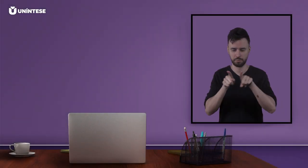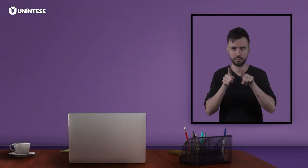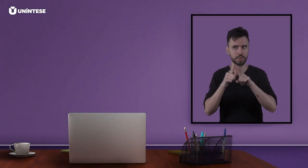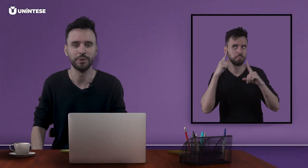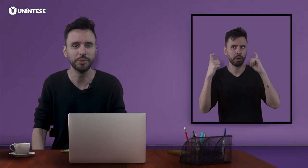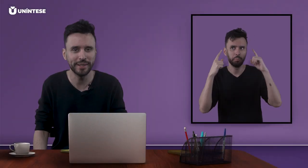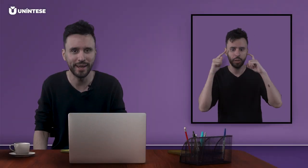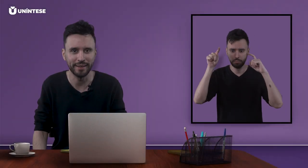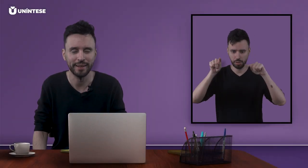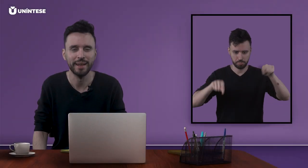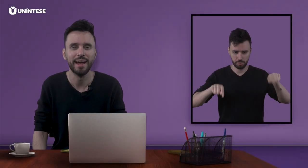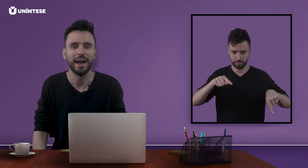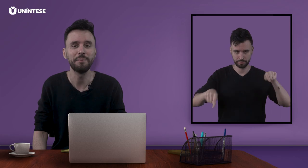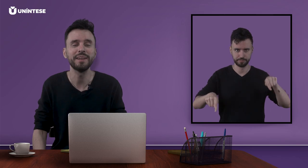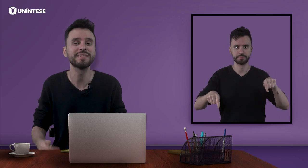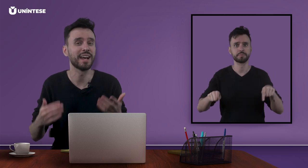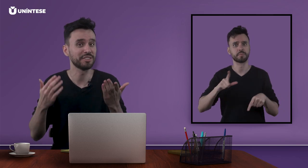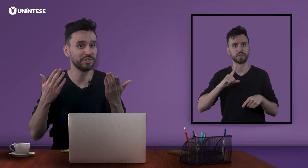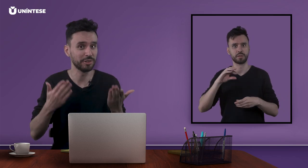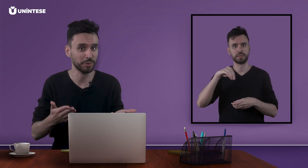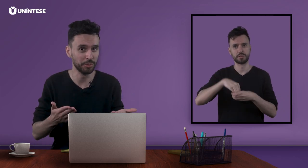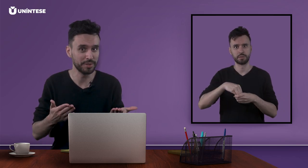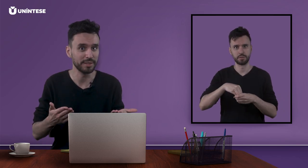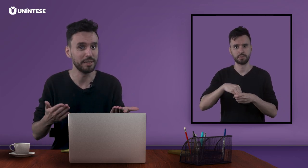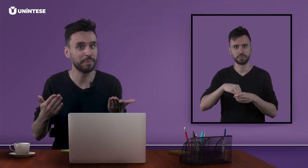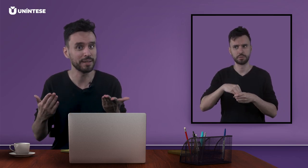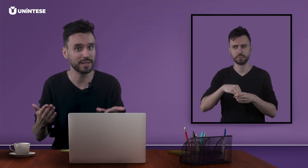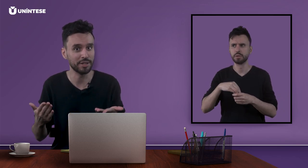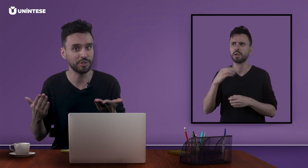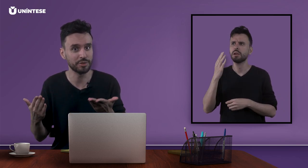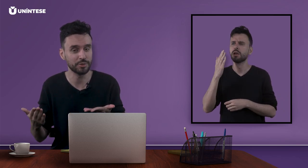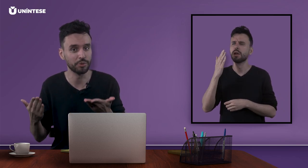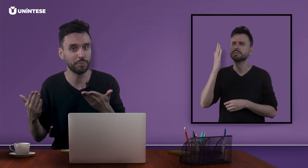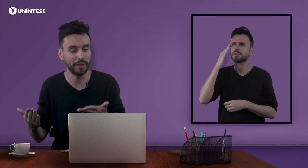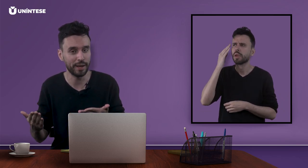O que é a passagem de luz e passagem de som no PA?